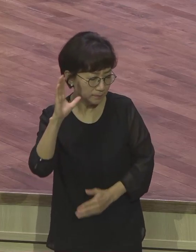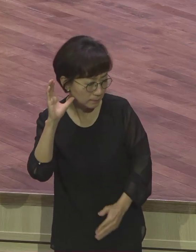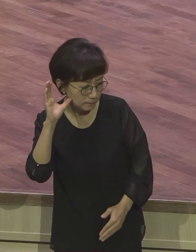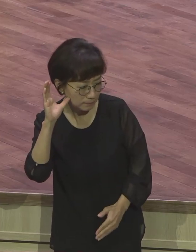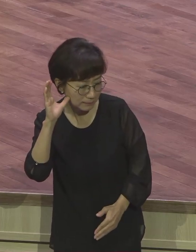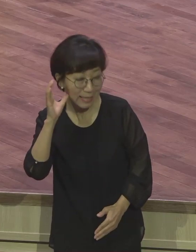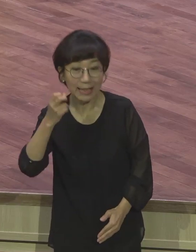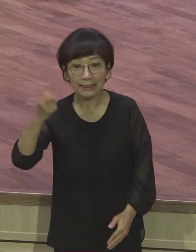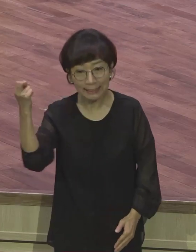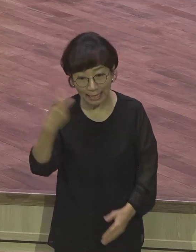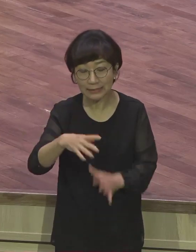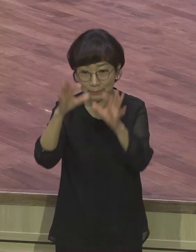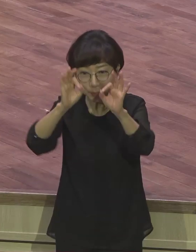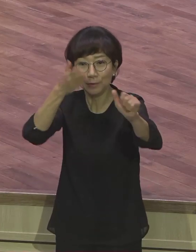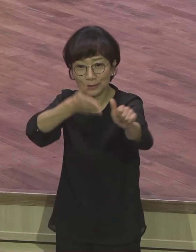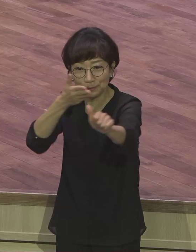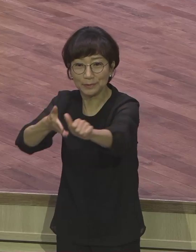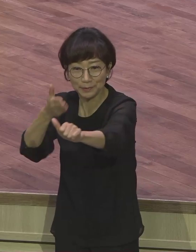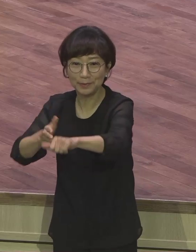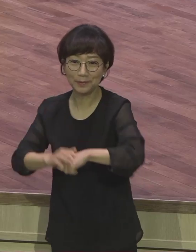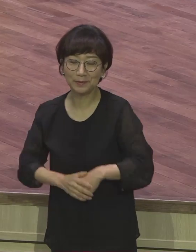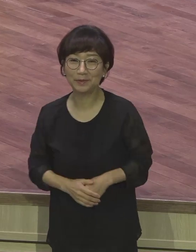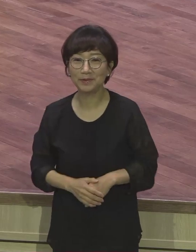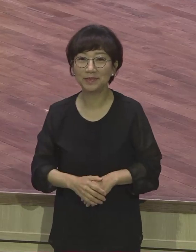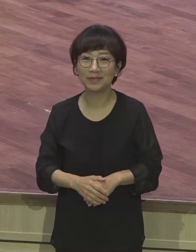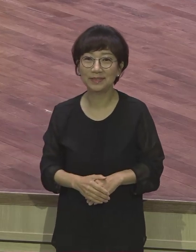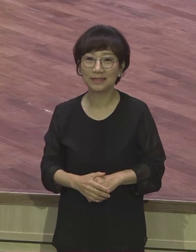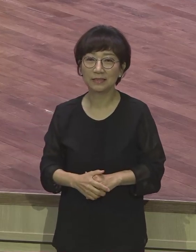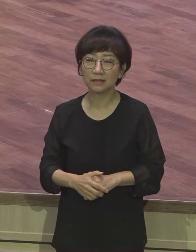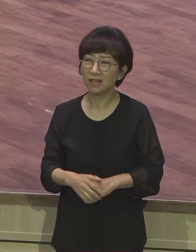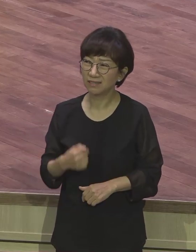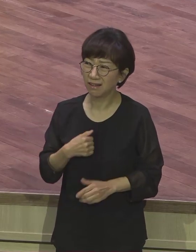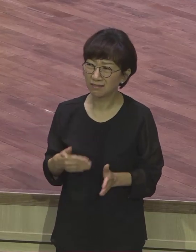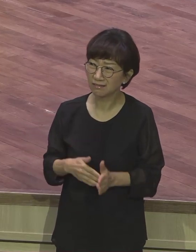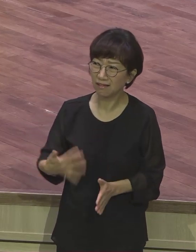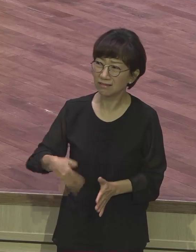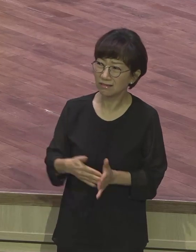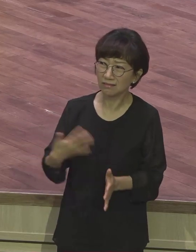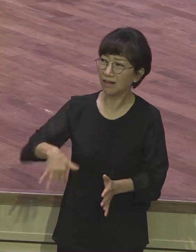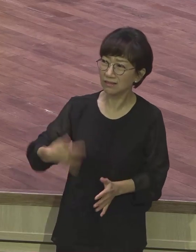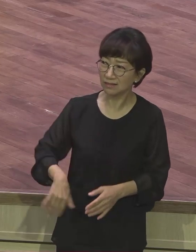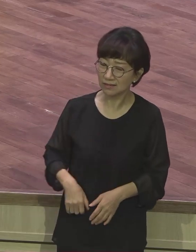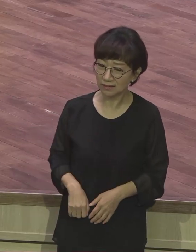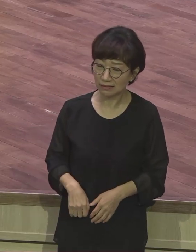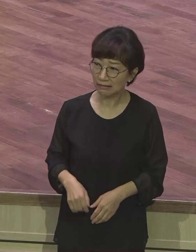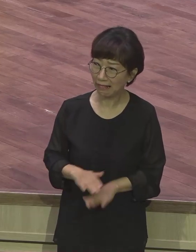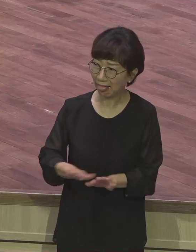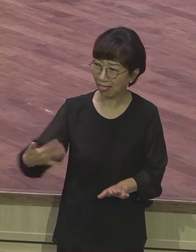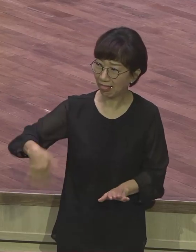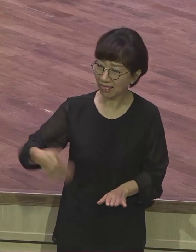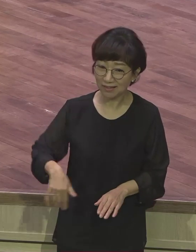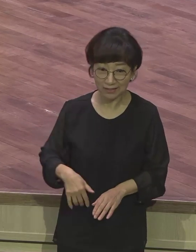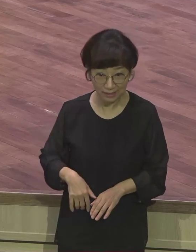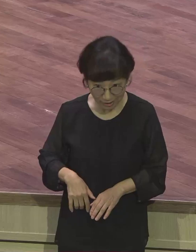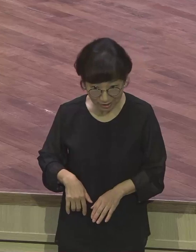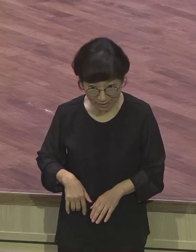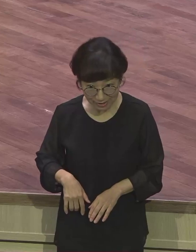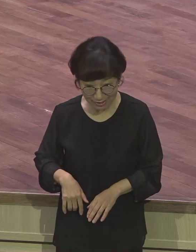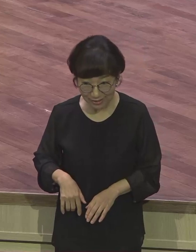뭐가 다 끝났다고 말하는지. 나 안 끝나는 게 너무 많은데. 나 미길 사항이 너무 많은데. 뭐가 다 끝났다고